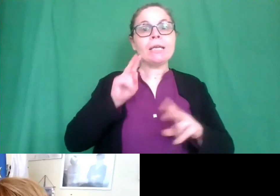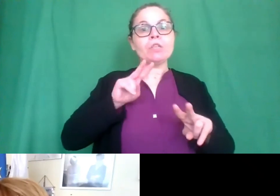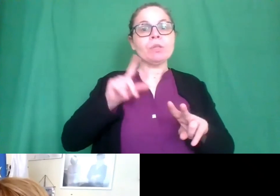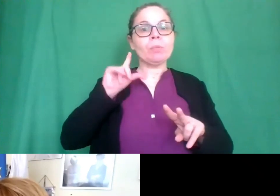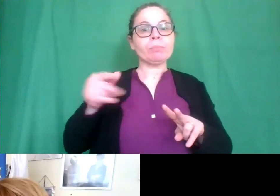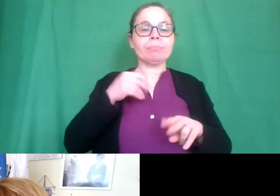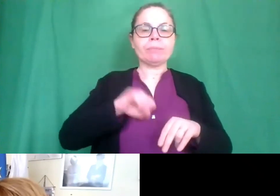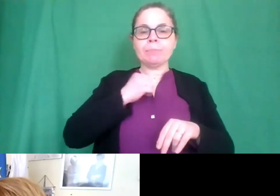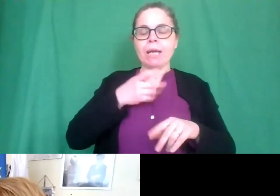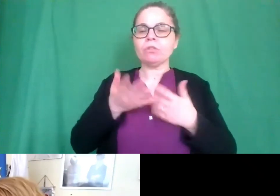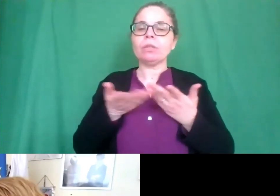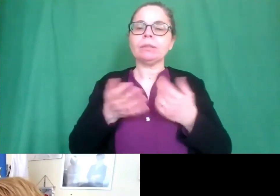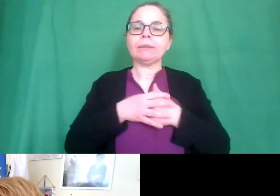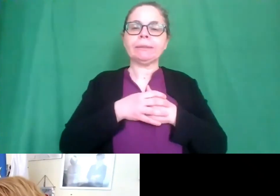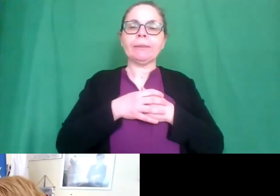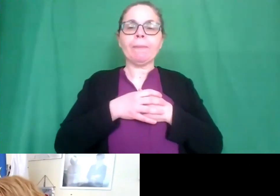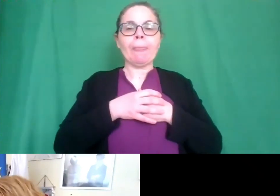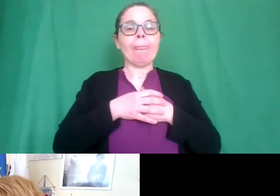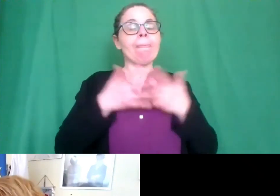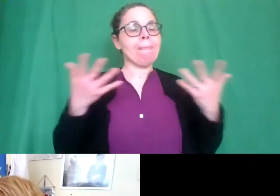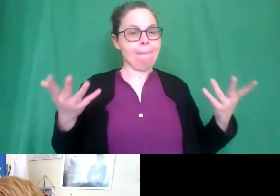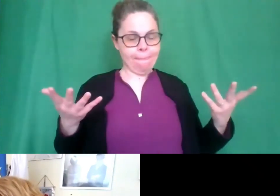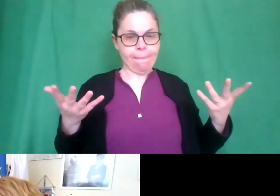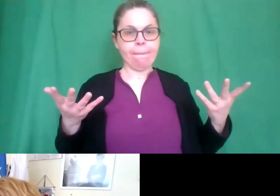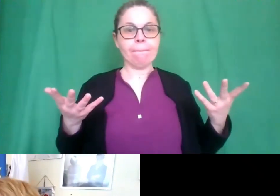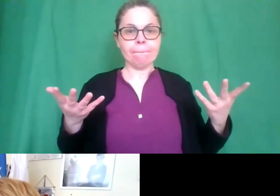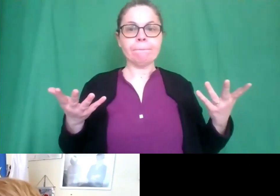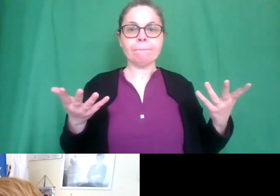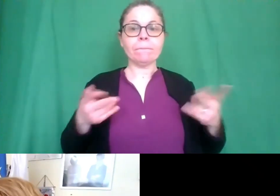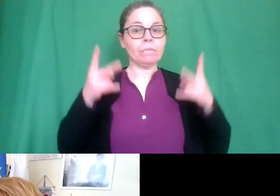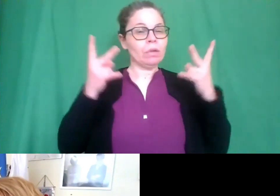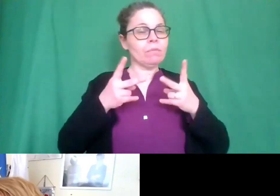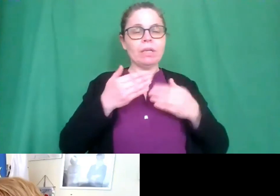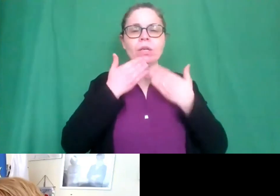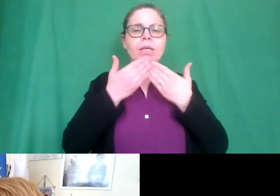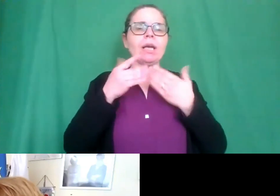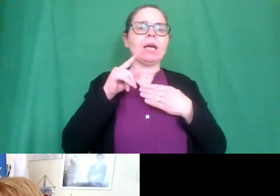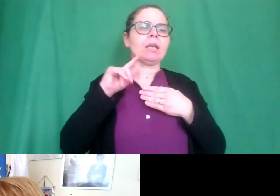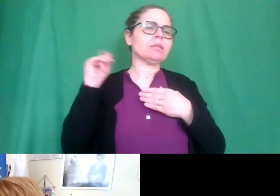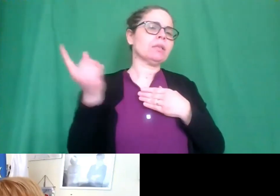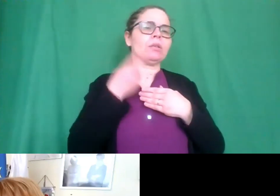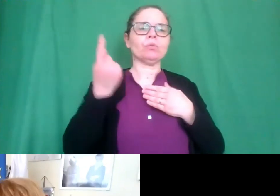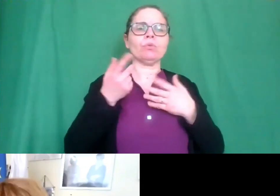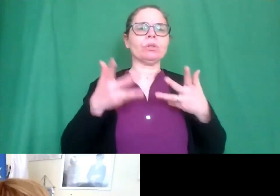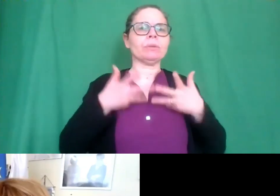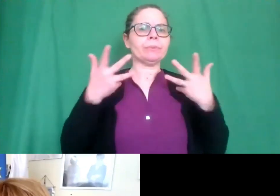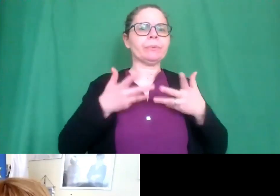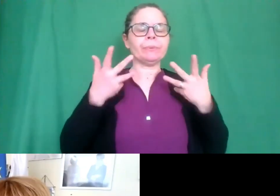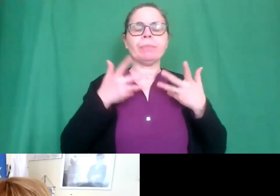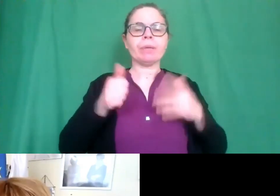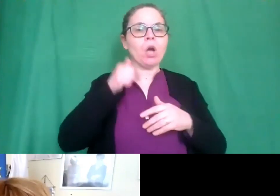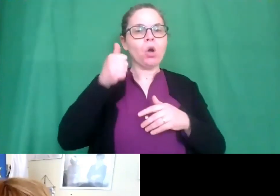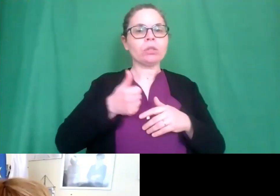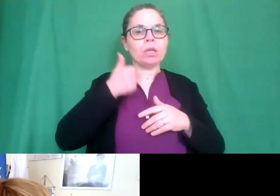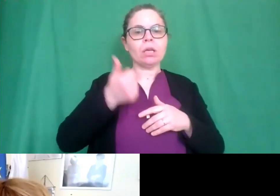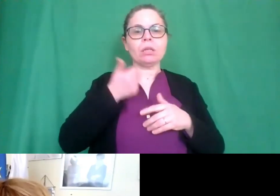dargli anche cinque uno di fa veramente allora io veramente ringrazio tutti per l'entusiasmo con cui ogni anno vediamo